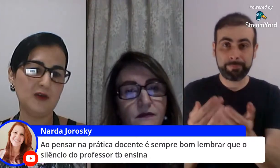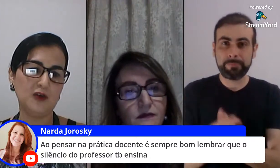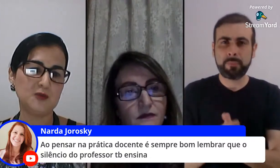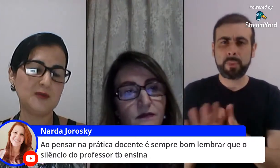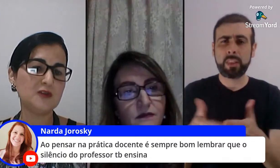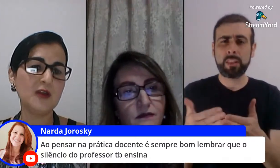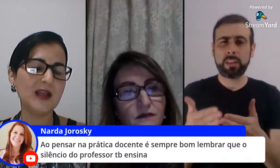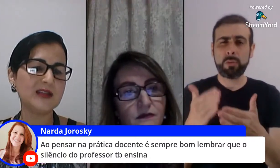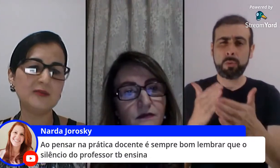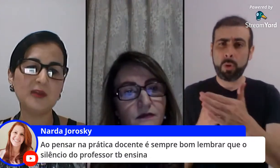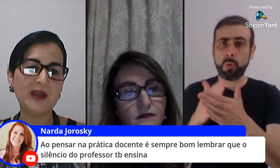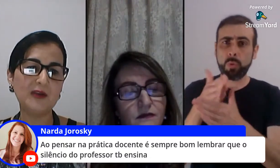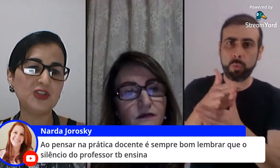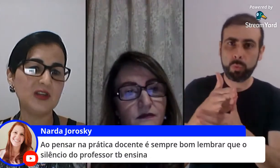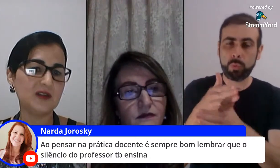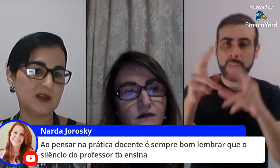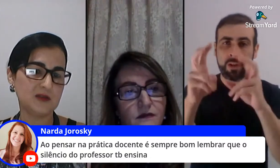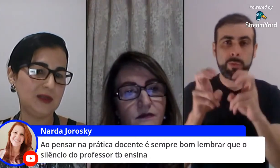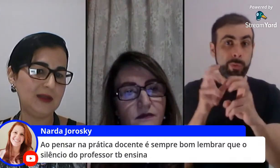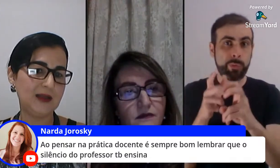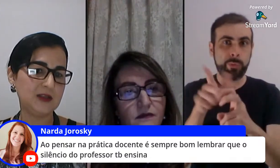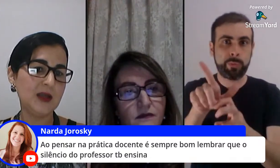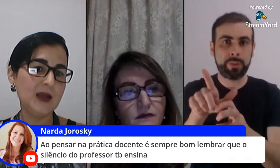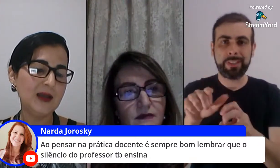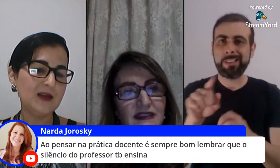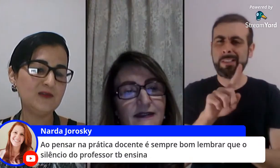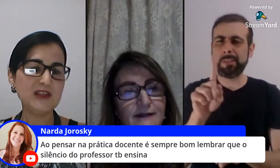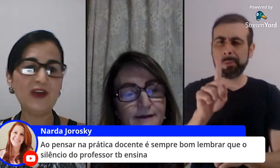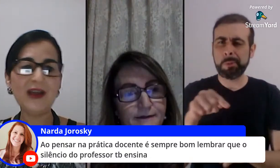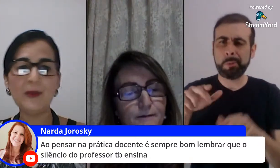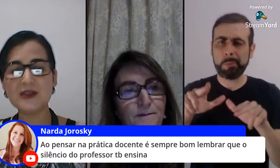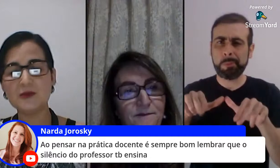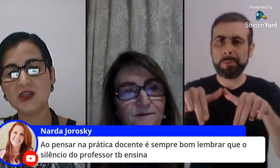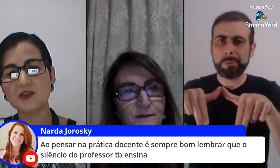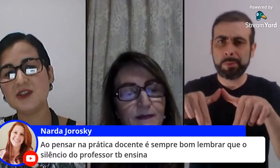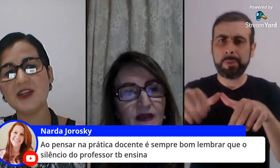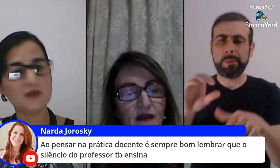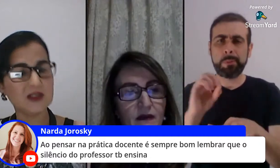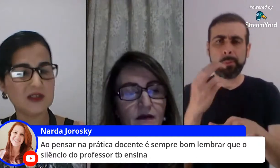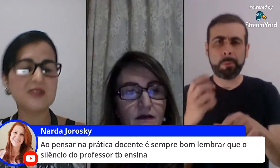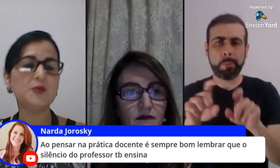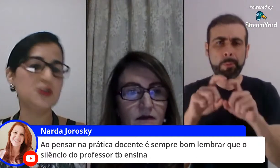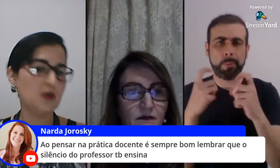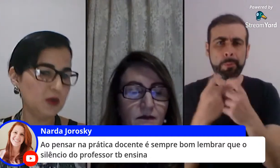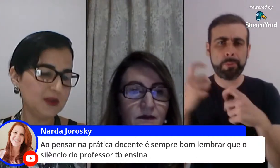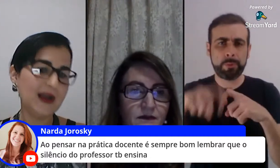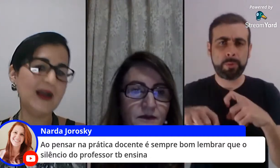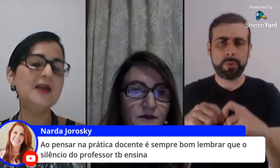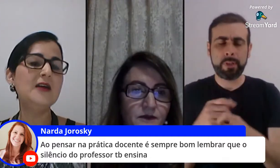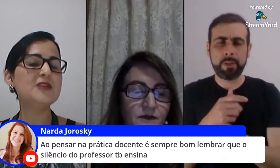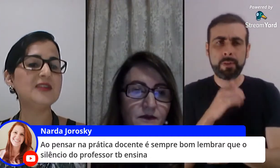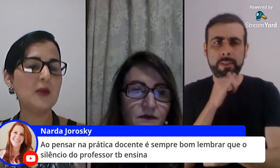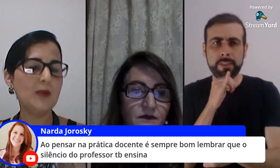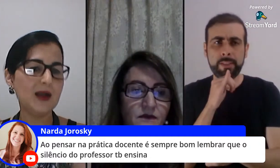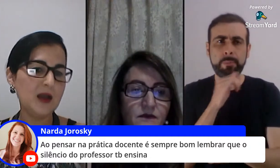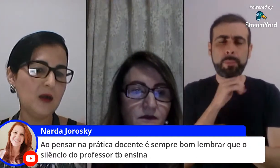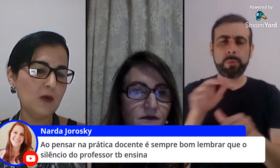com vários estereótipos não é só em relação também ao gênero sexualidade se você falar por exemplo de questões éticos raciais pode incomodar